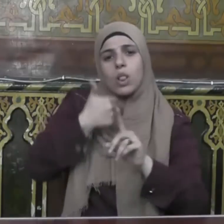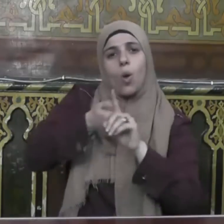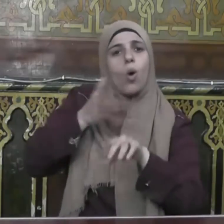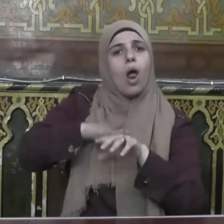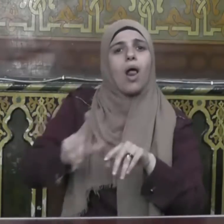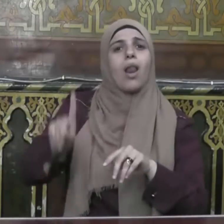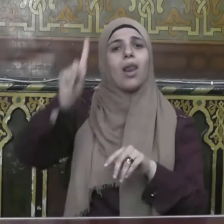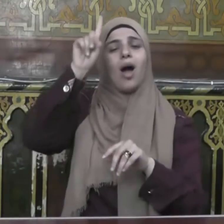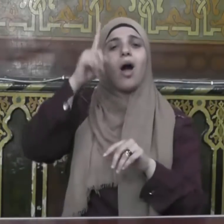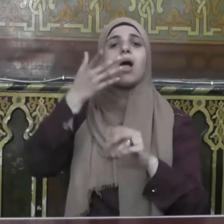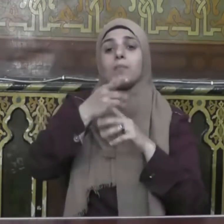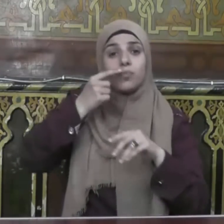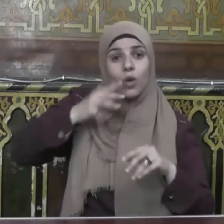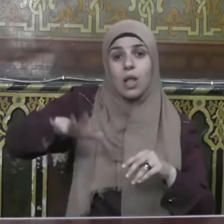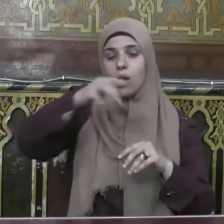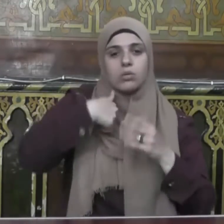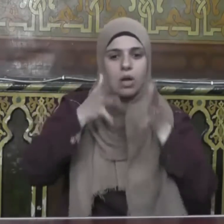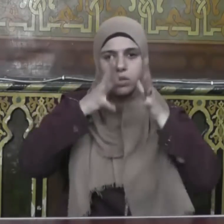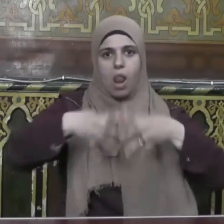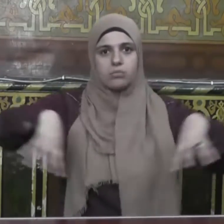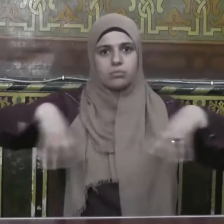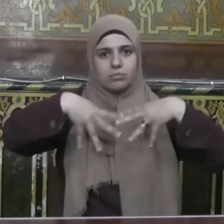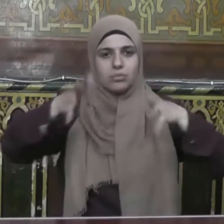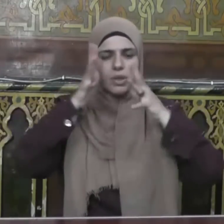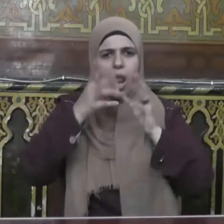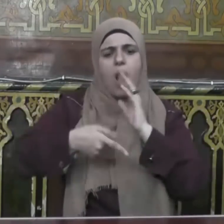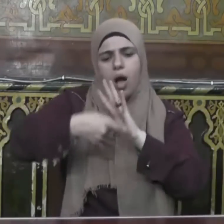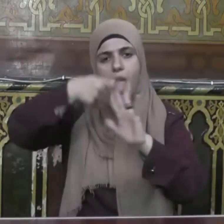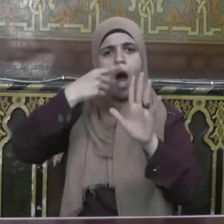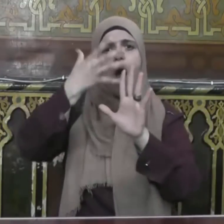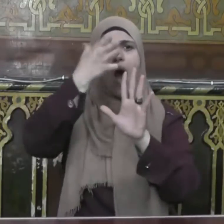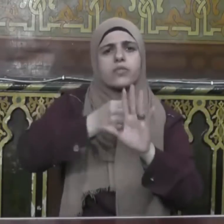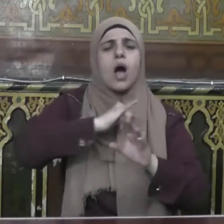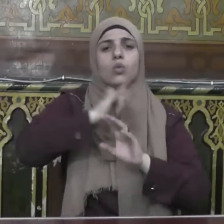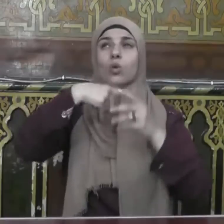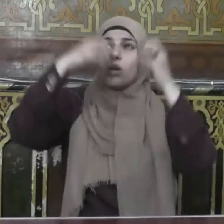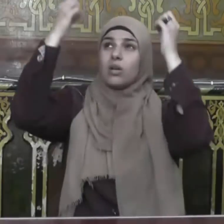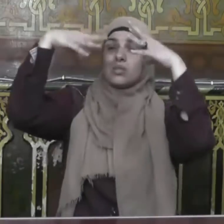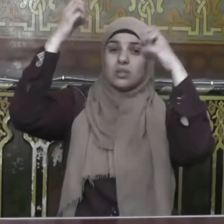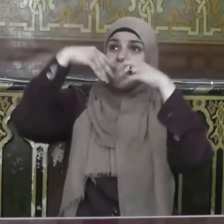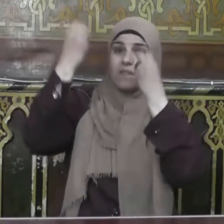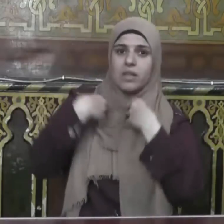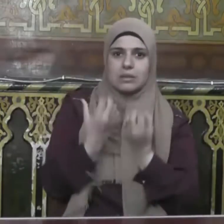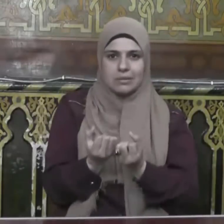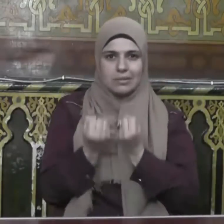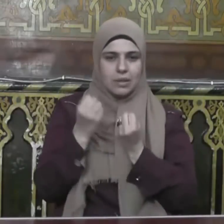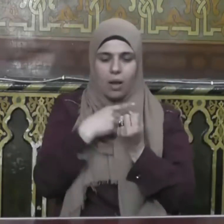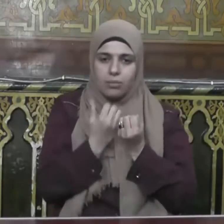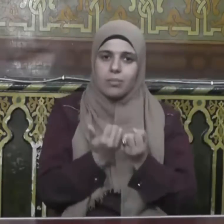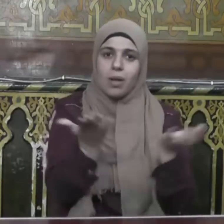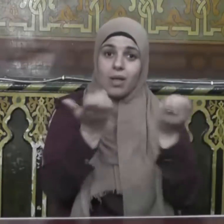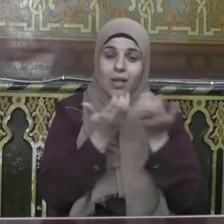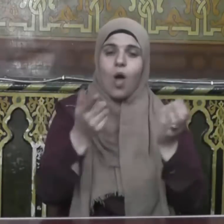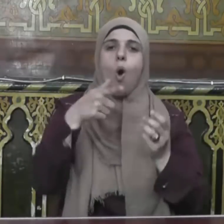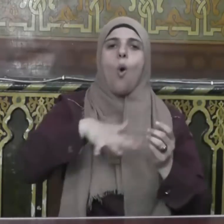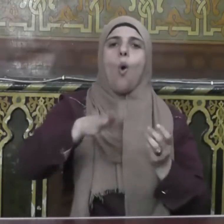الذين يقيمون الصلاة ومما رزقناهم ينفقون أولئك هم المؤمنون